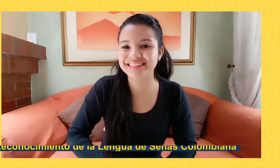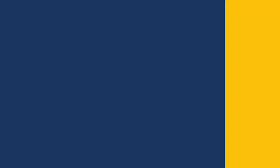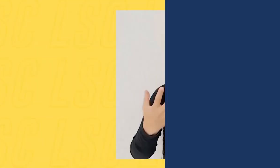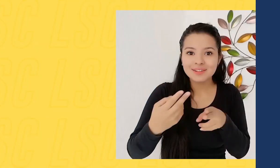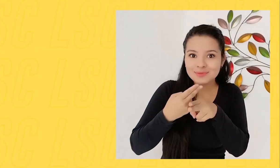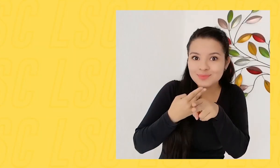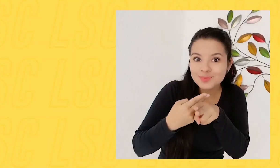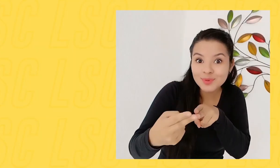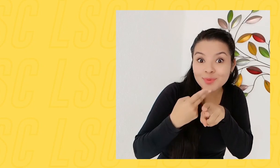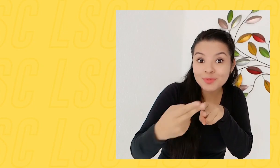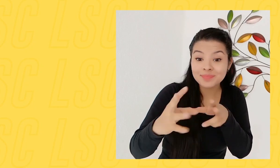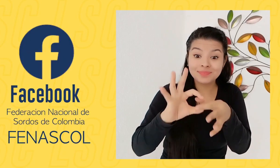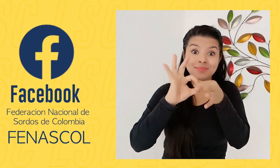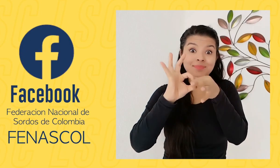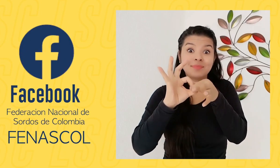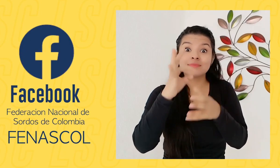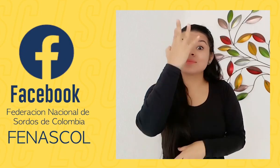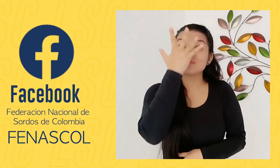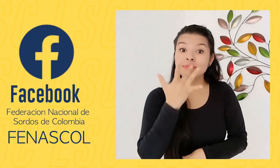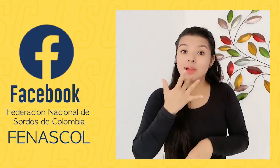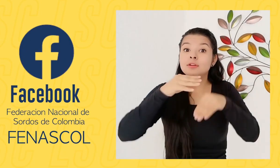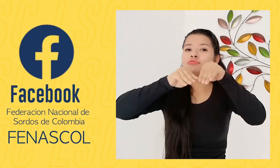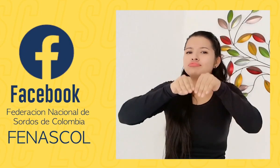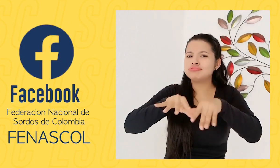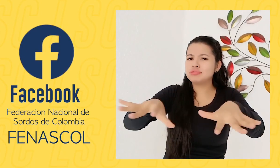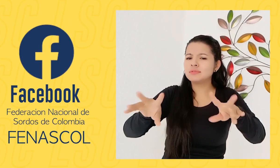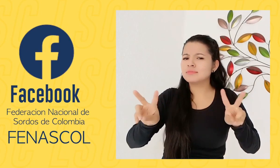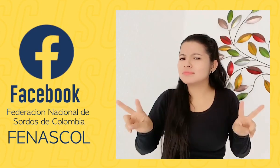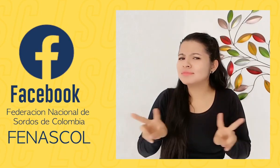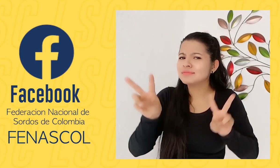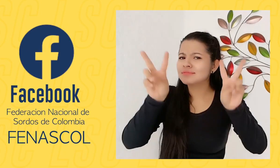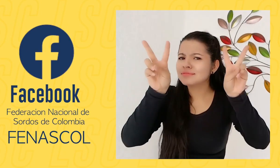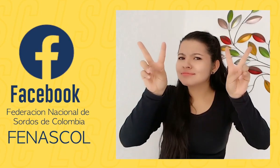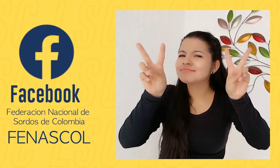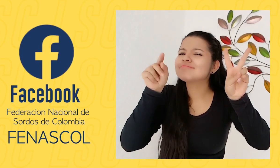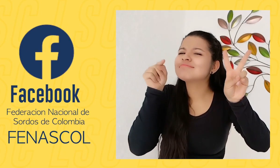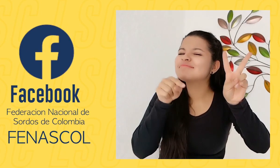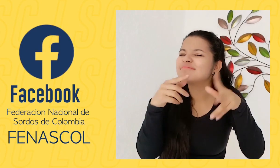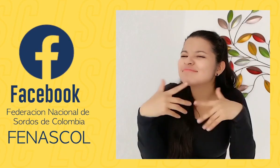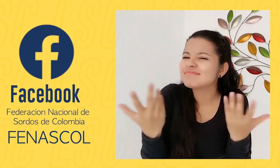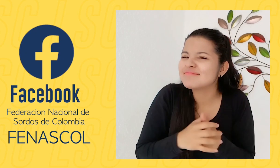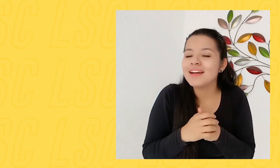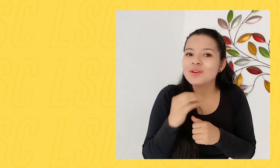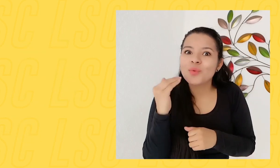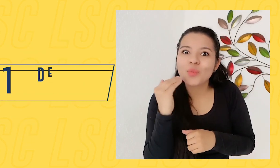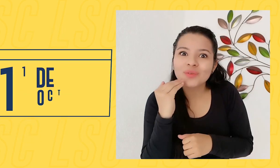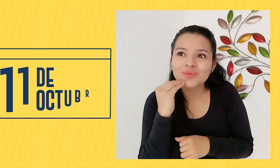Por eso, realizaremos en el Facebook de FENASCOL una transmisión en vivo el próximo 11 de